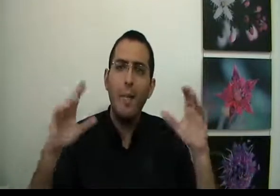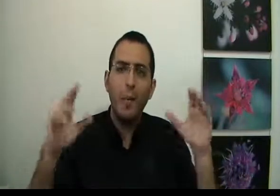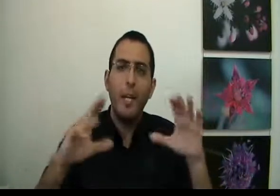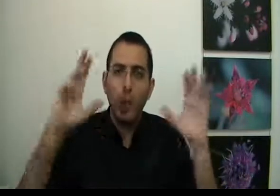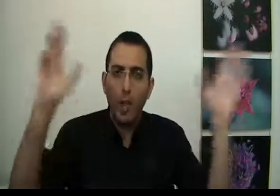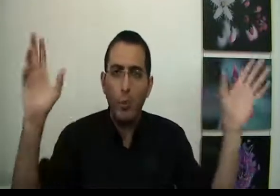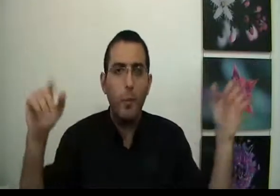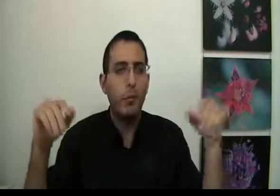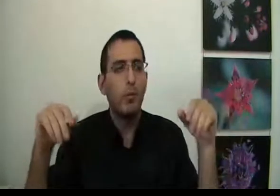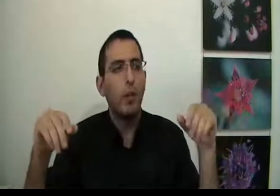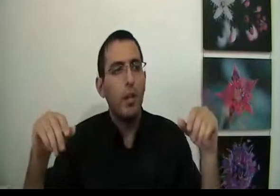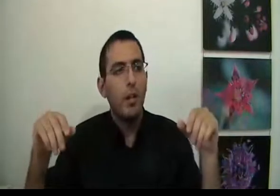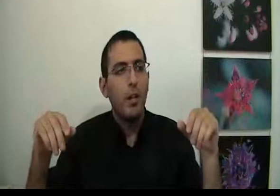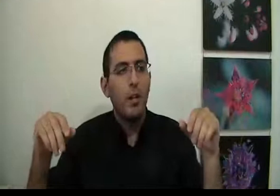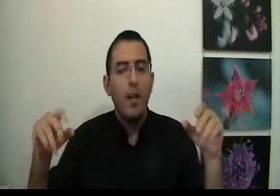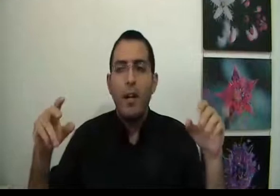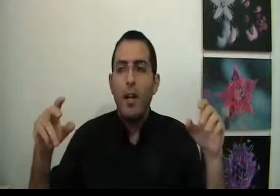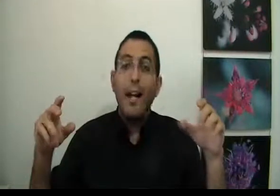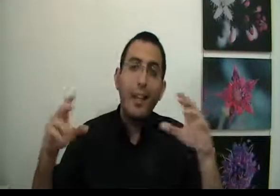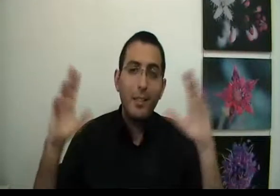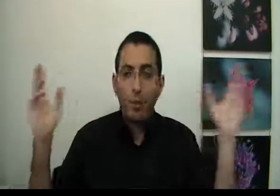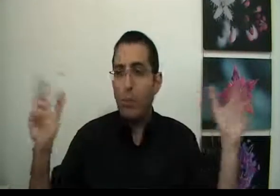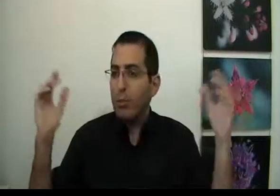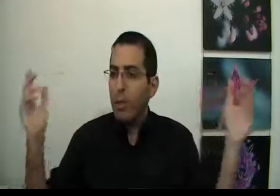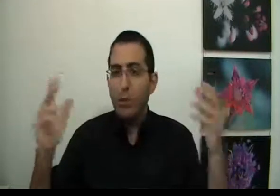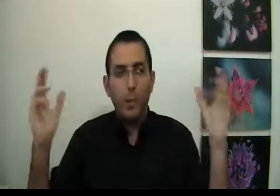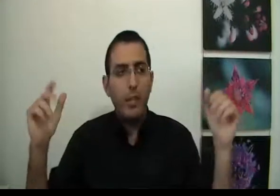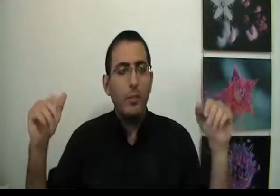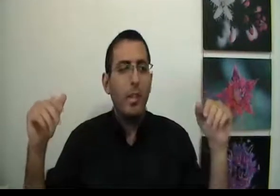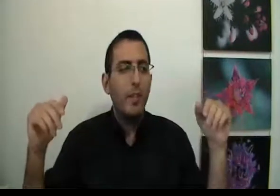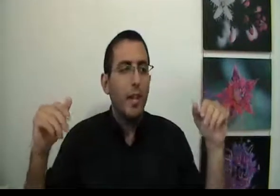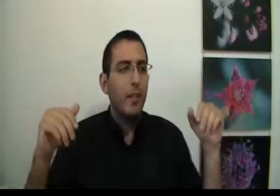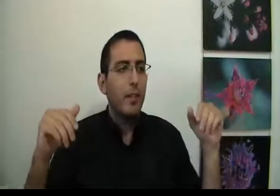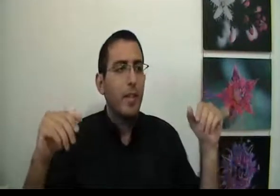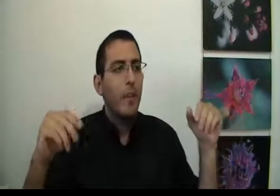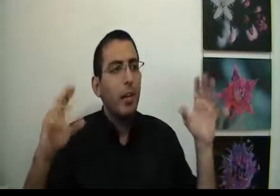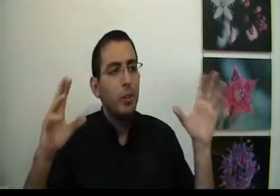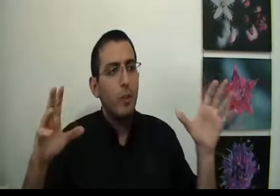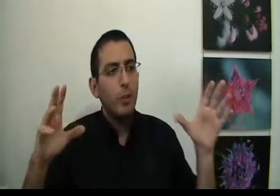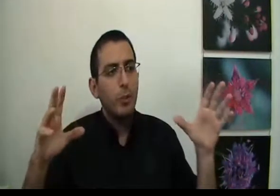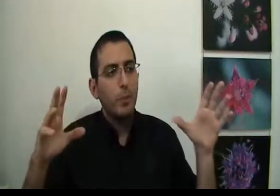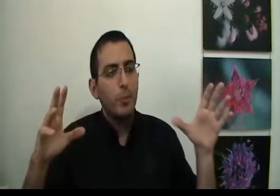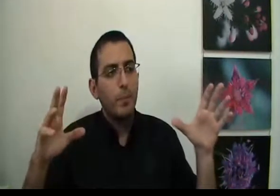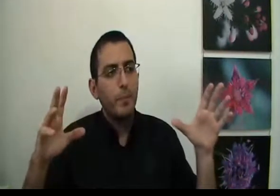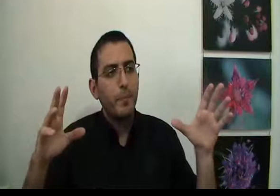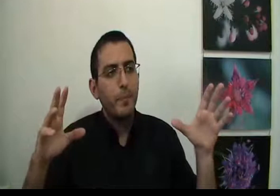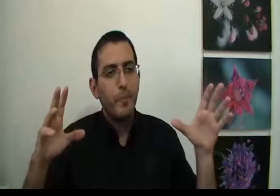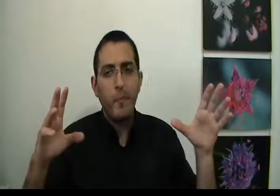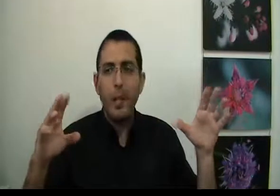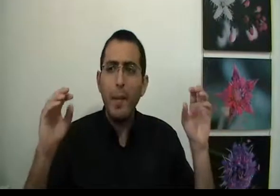לגבי כל הדוגמאות. הכי קיצוניות, כל הדוגמאות נכנסות בחבילה אחת. הנסור מאוד פשוט, אם